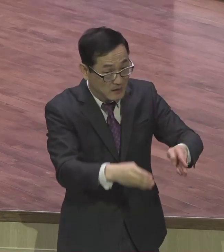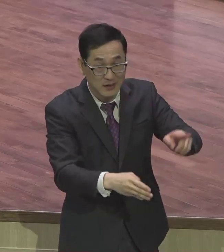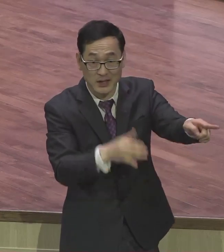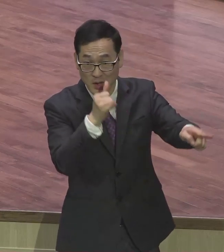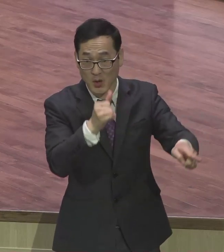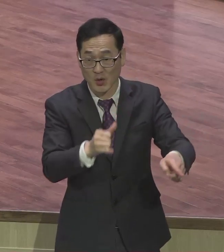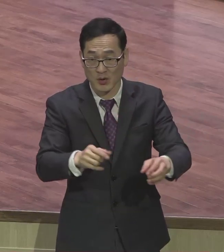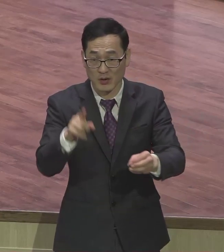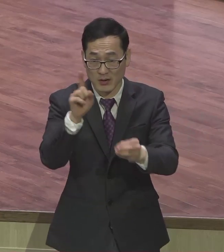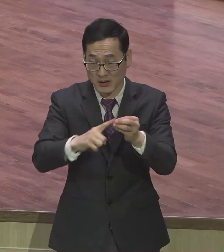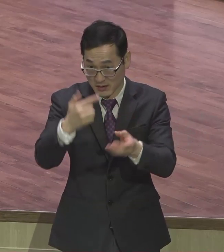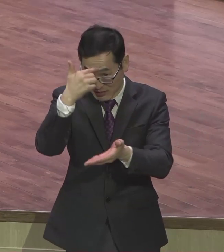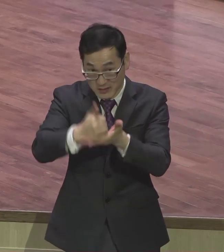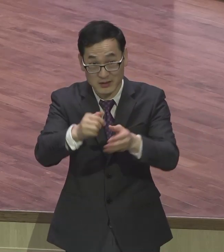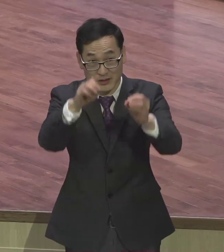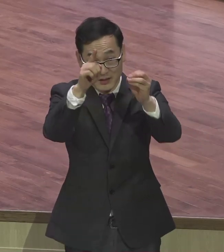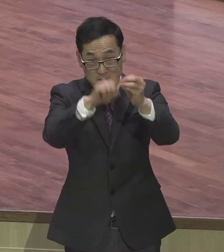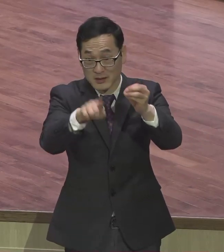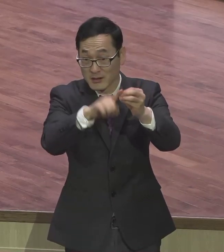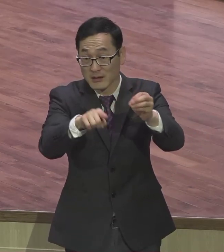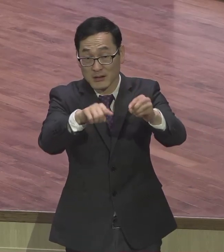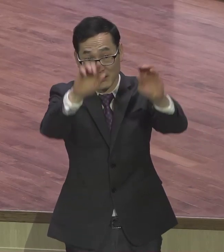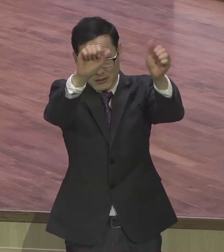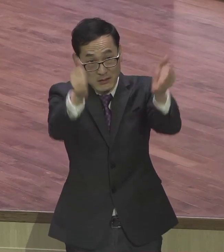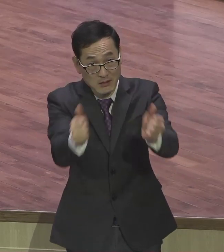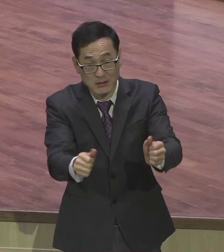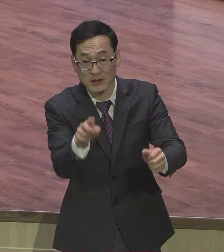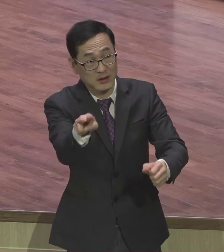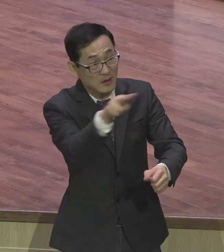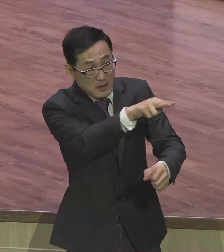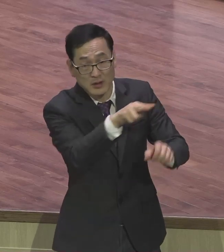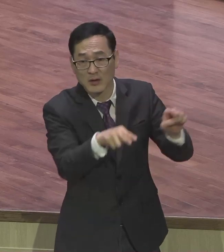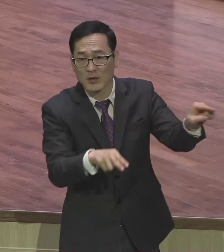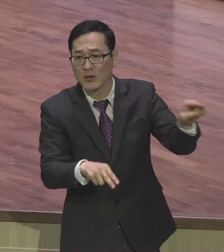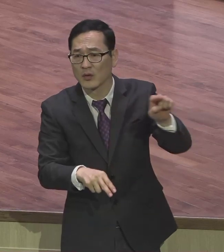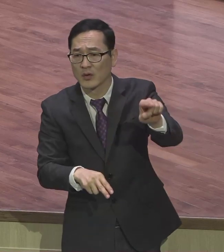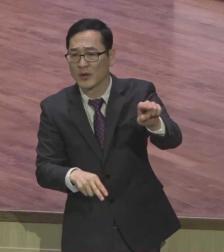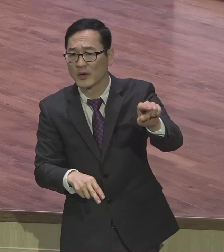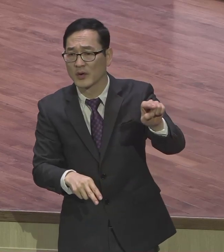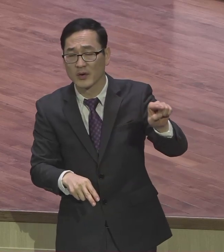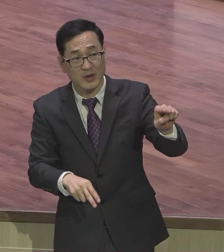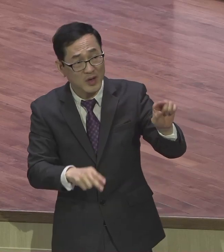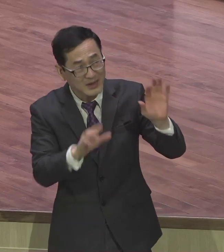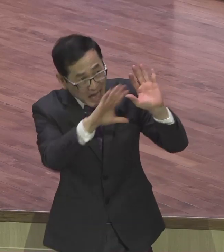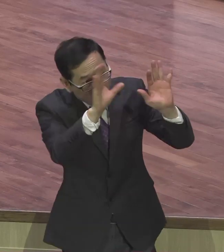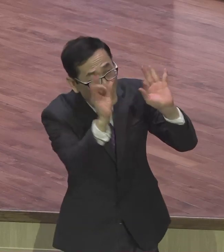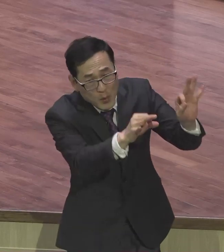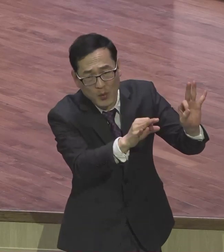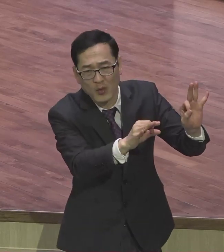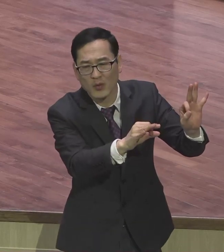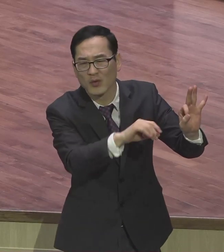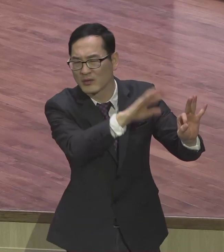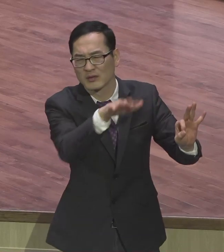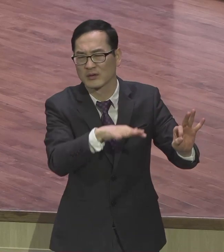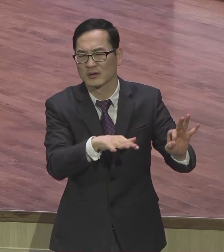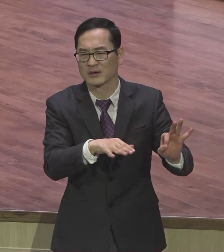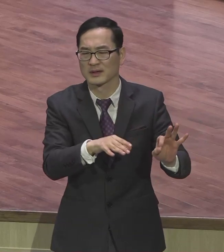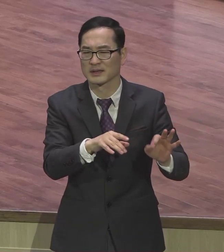종교는 구원이 없어요 오직 의는 믿음으로 말려만 살리라 믿는 믿음으로 구원 받는 거예요